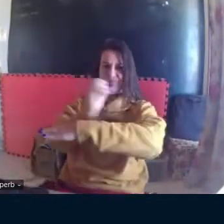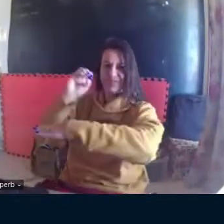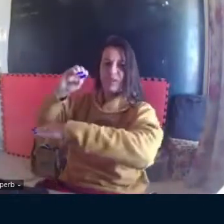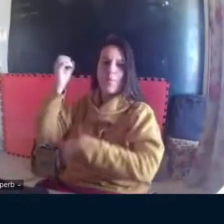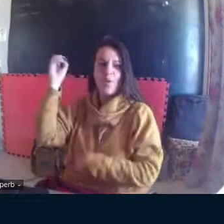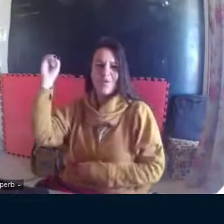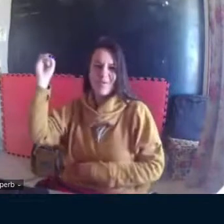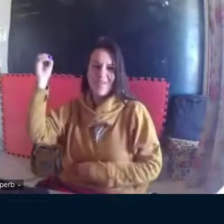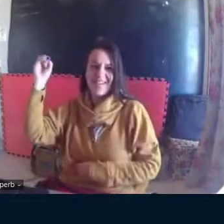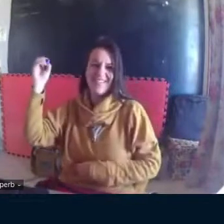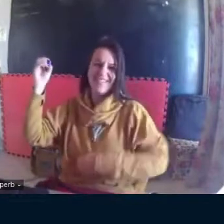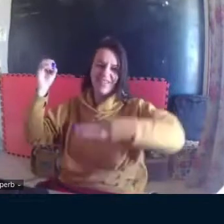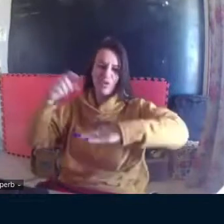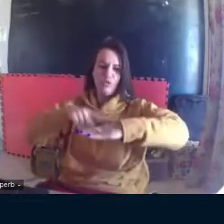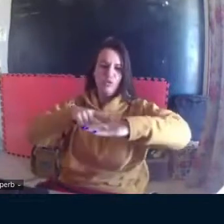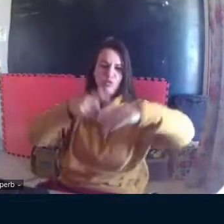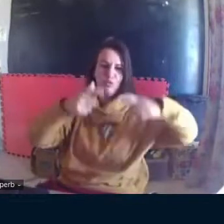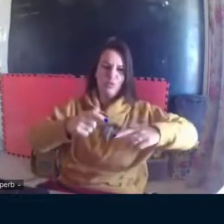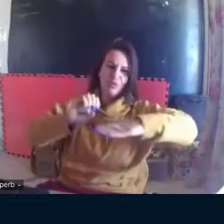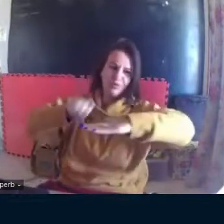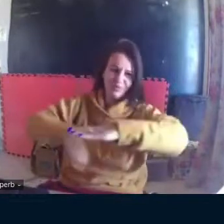Instituto Federal do Rio Grande do Sul.